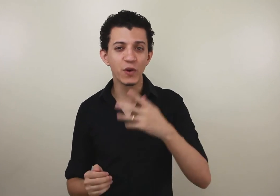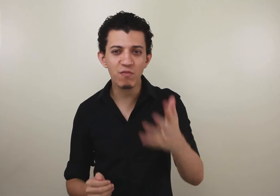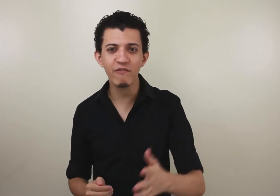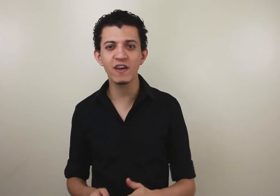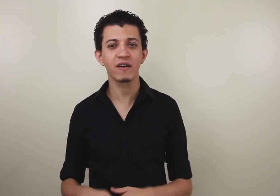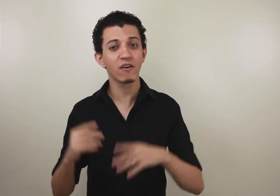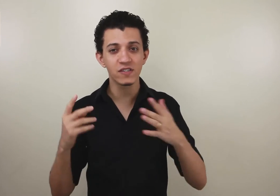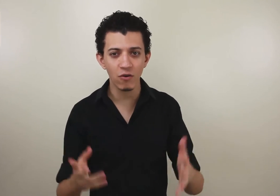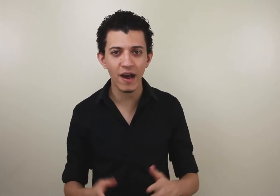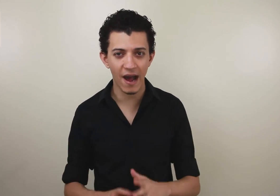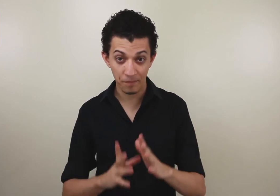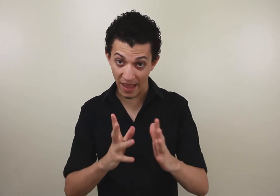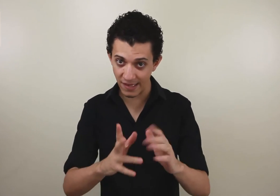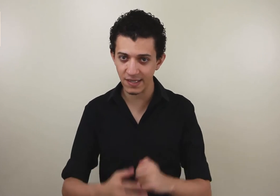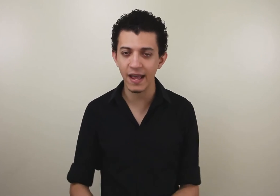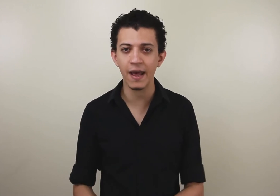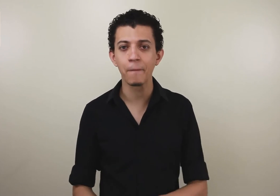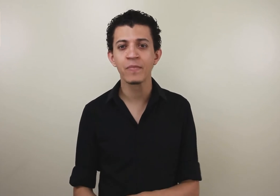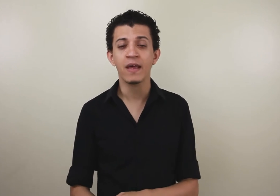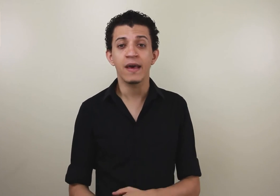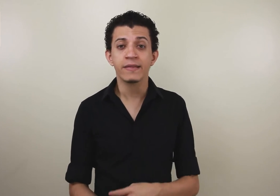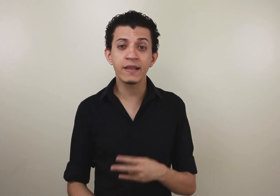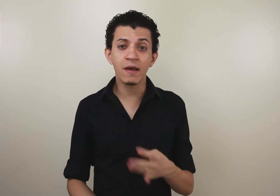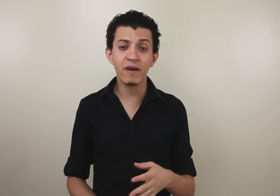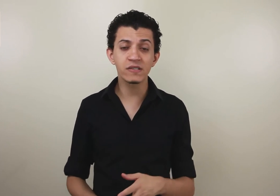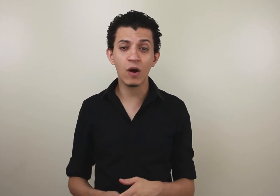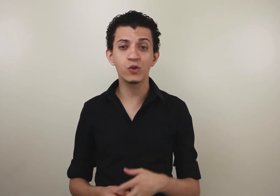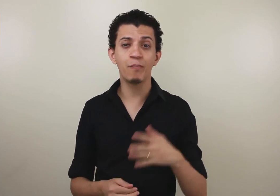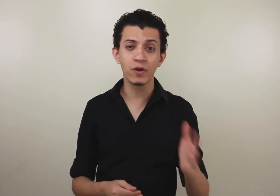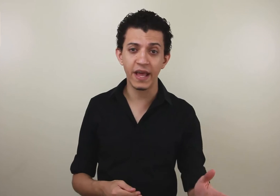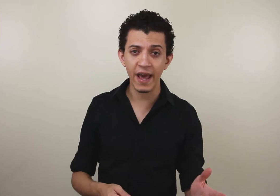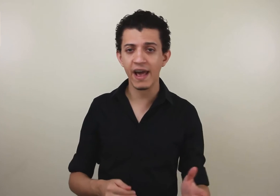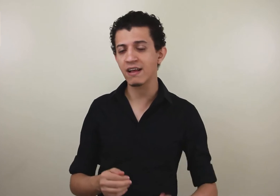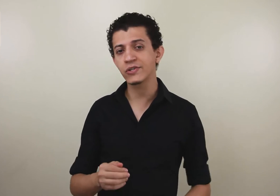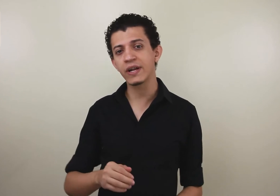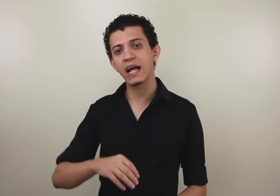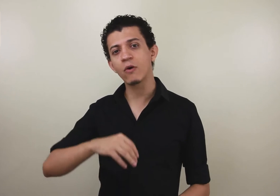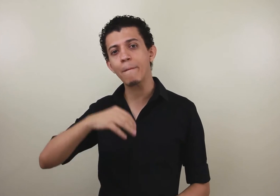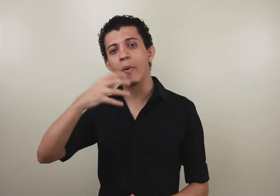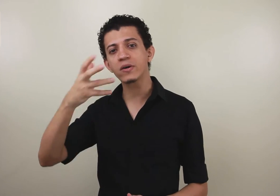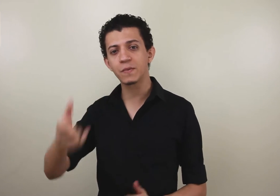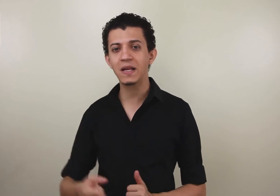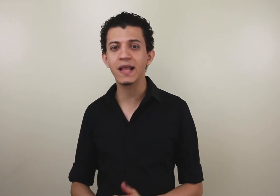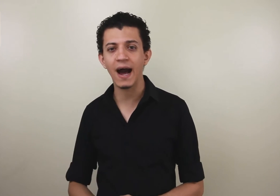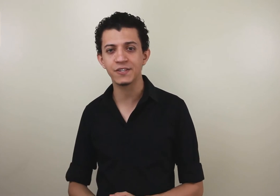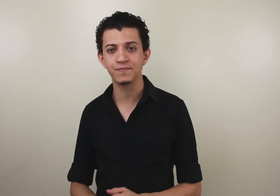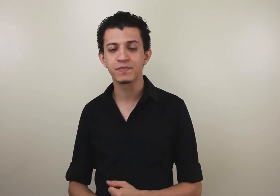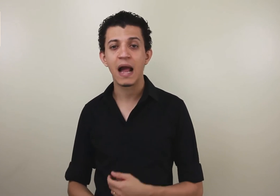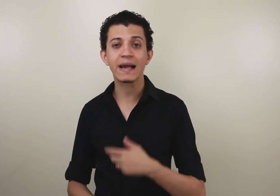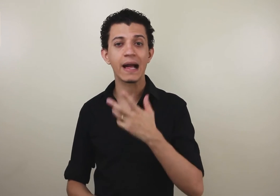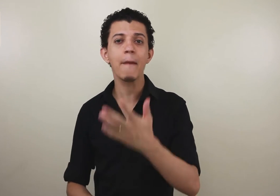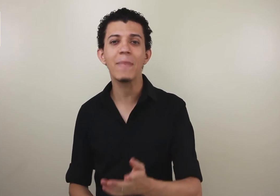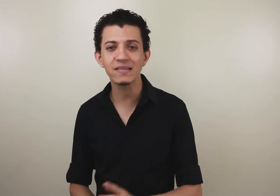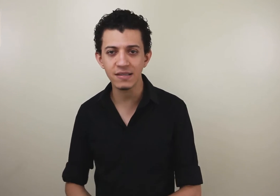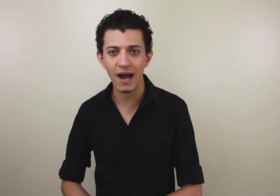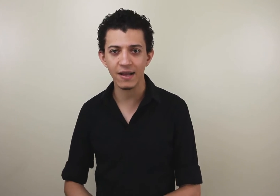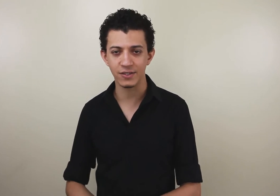muito bem-vindo. Aqui é o seu lugar. É essa a ideia. Tem também o sinal de poder relacionado à possibilidade. À capacidade.